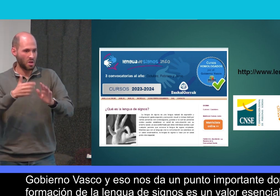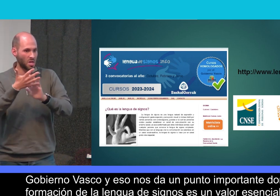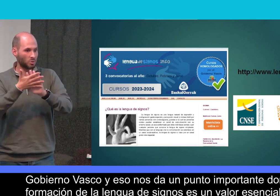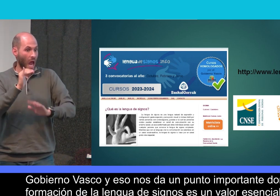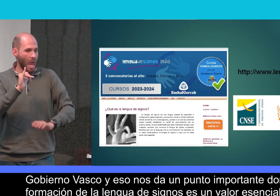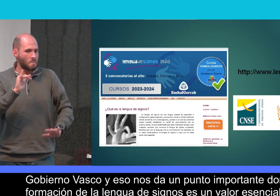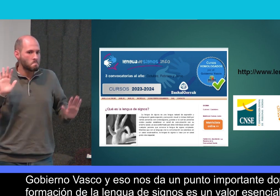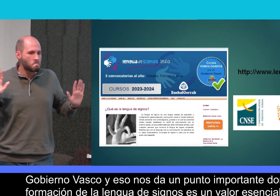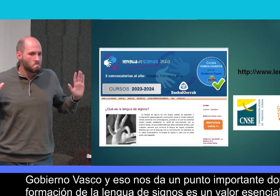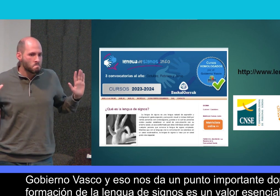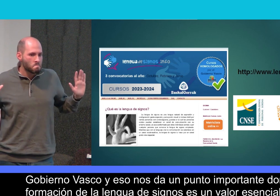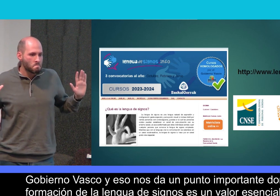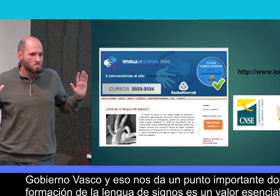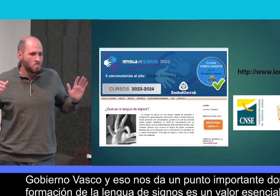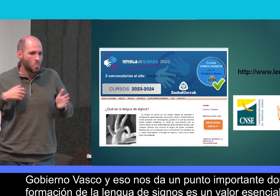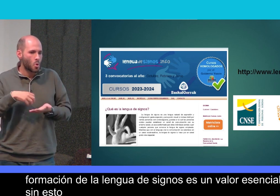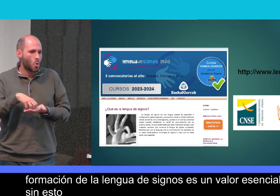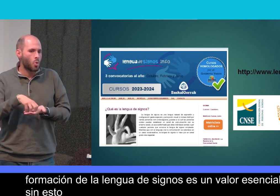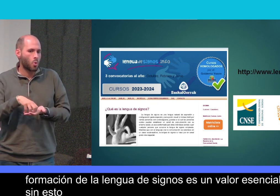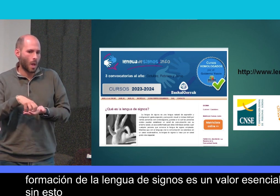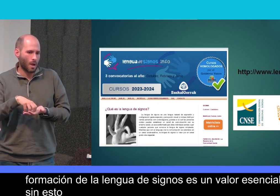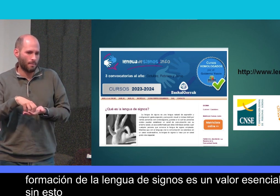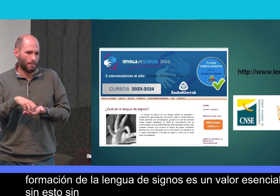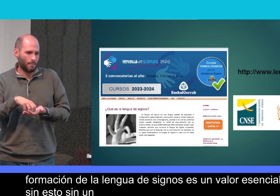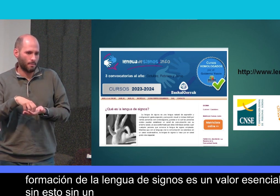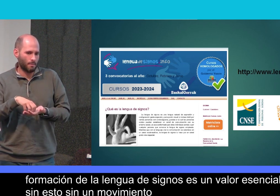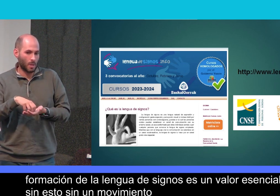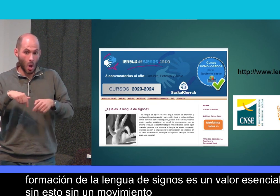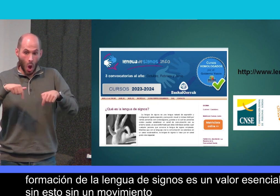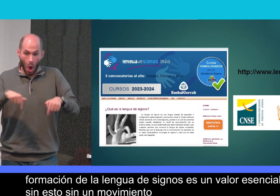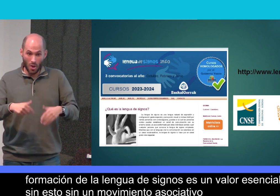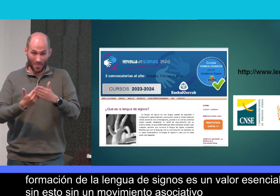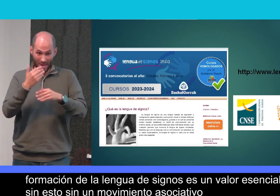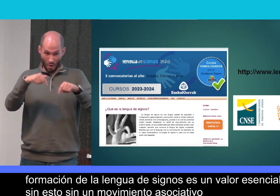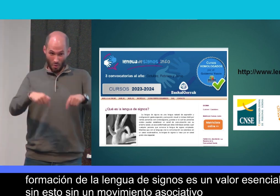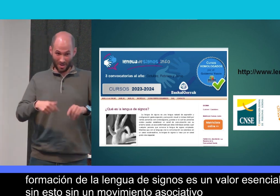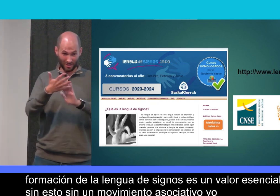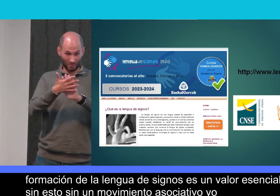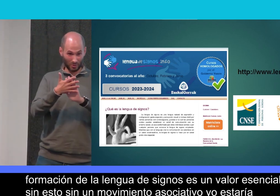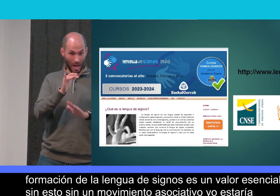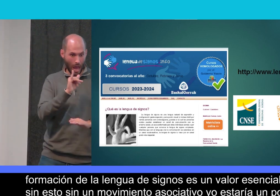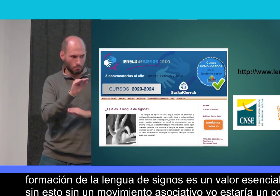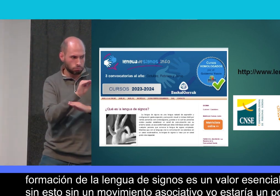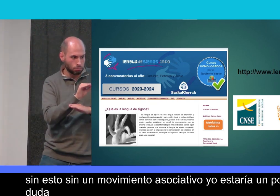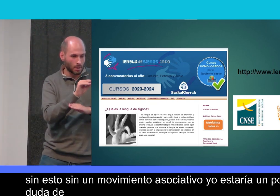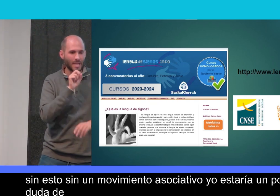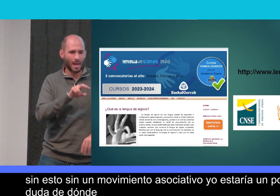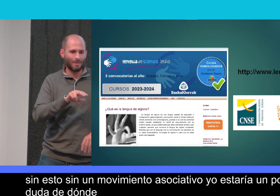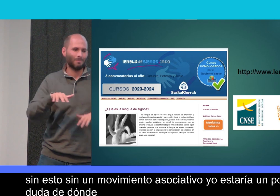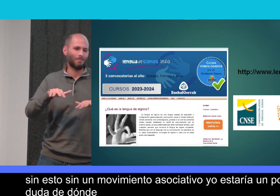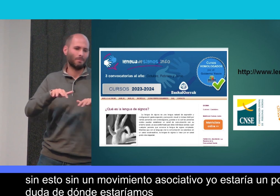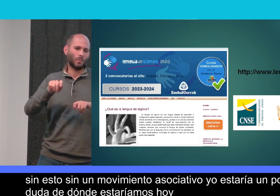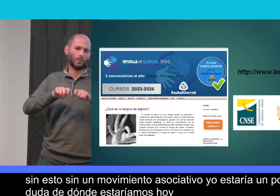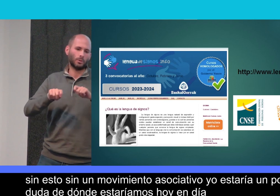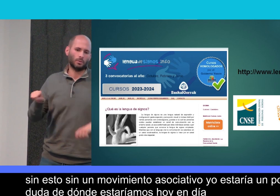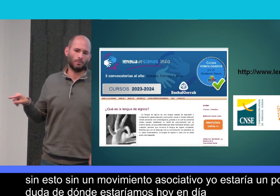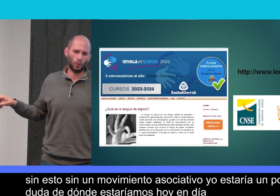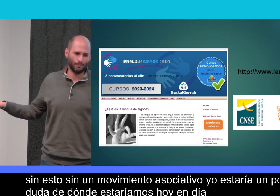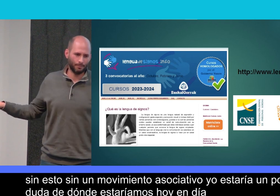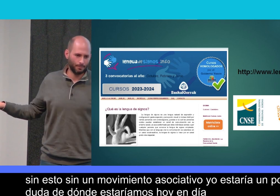Sin esto, sin un movimiento asociativo, yo estaría un poco en duda de dónde estaríamos hoy en día. Es importante